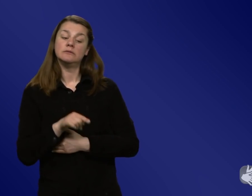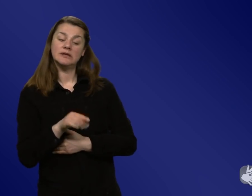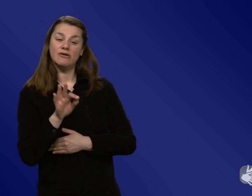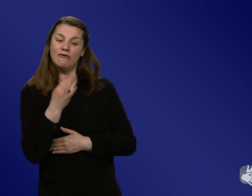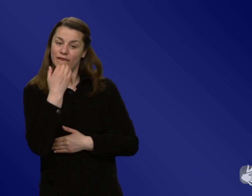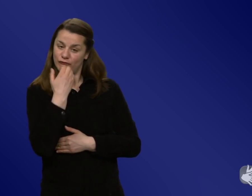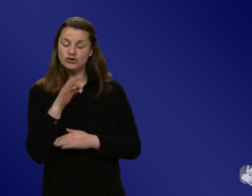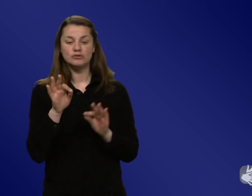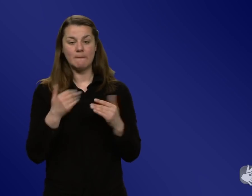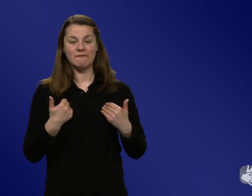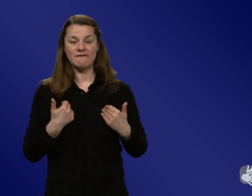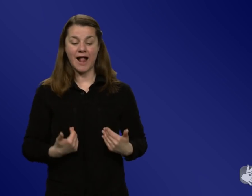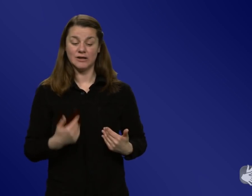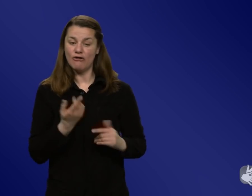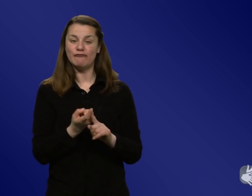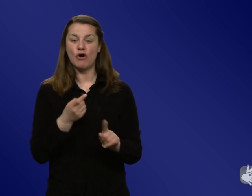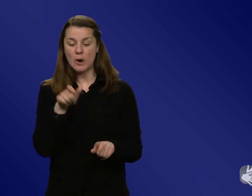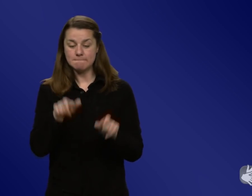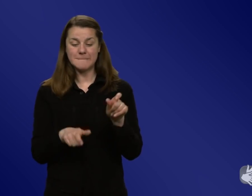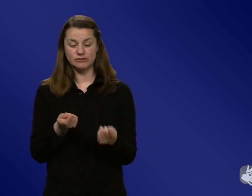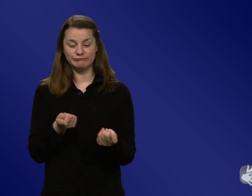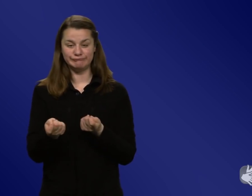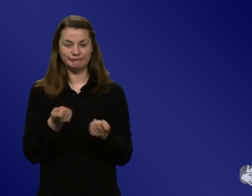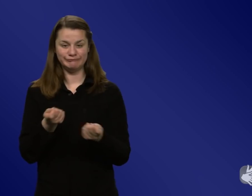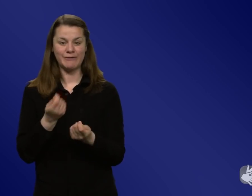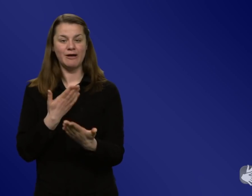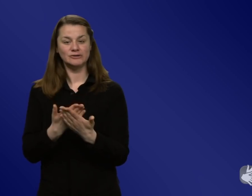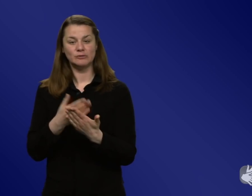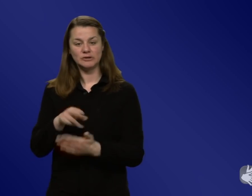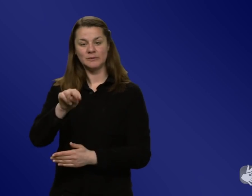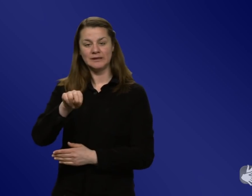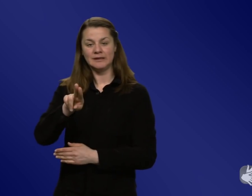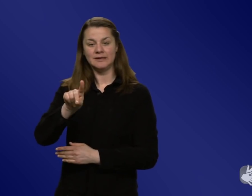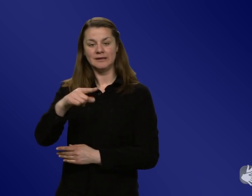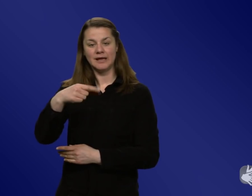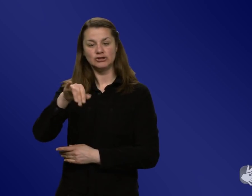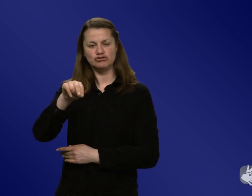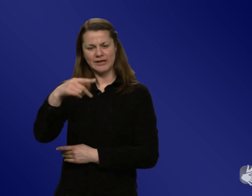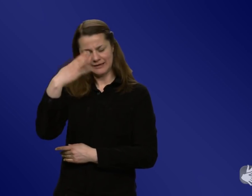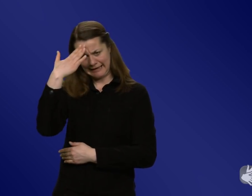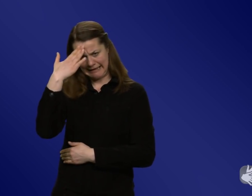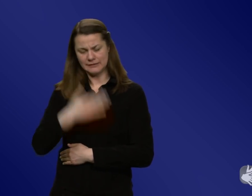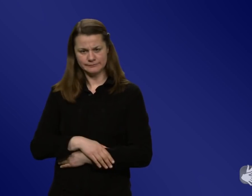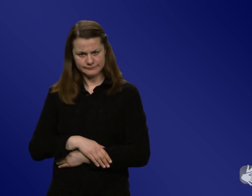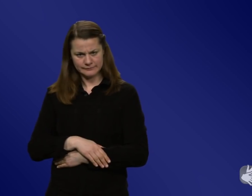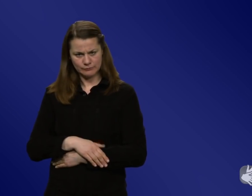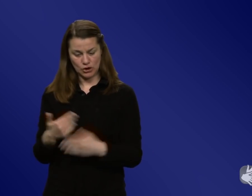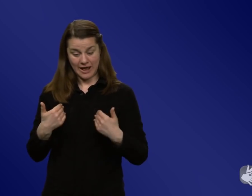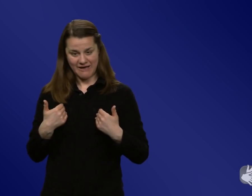der Entscheidung wären. Viele kennen zum Beispiel das Nudging vielleicht, das hat aber so ein bisschen so ein schlechteres Image, weil viele das als